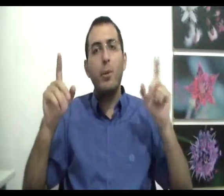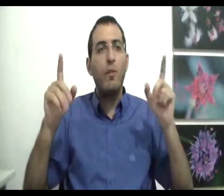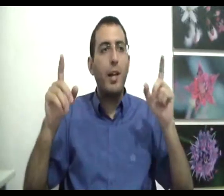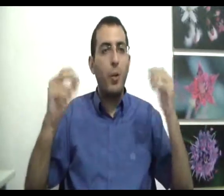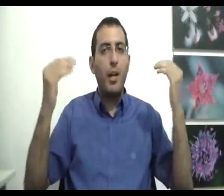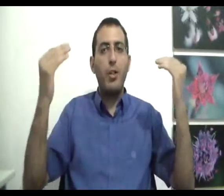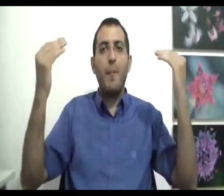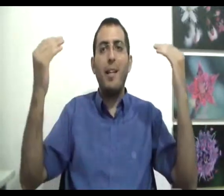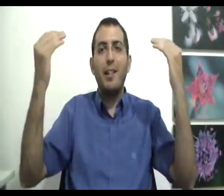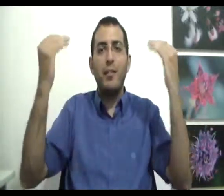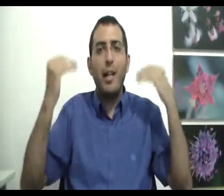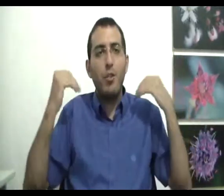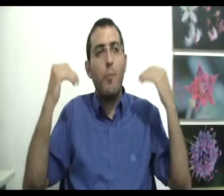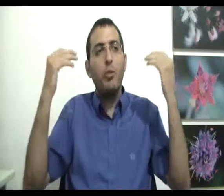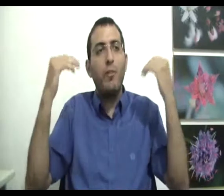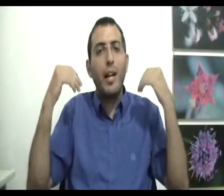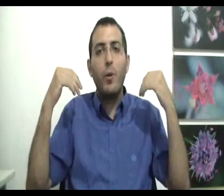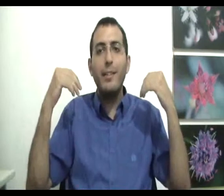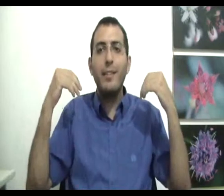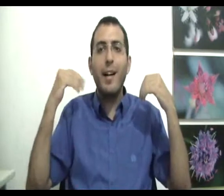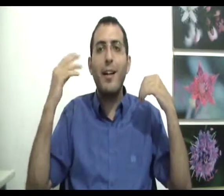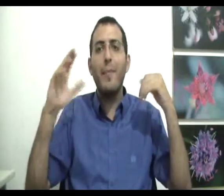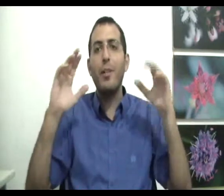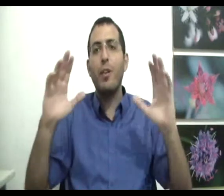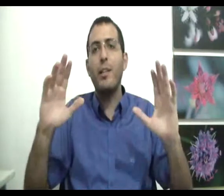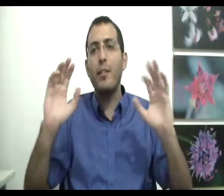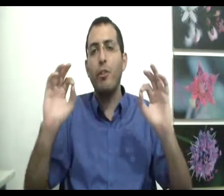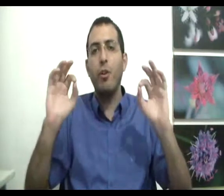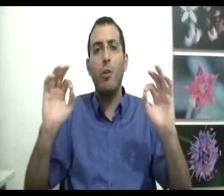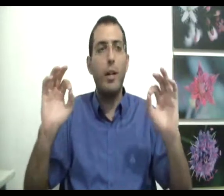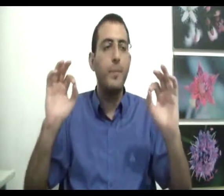בן טוב לרע או כאשר רמת ההבדלה שלו בן טוב לרע יורדת, ככה רמת השקט הנפשי שלו עולה